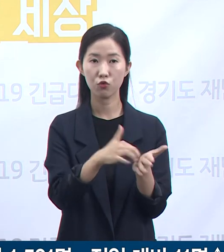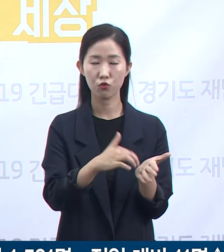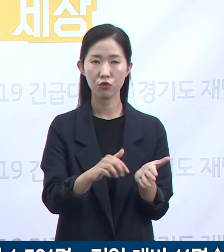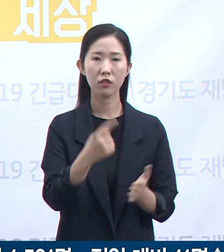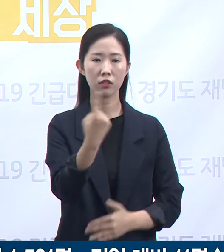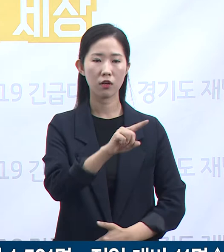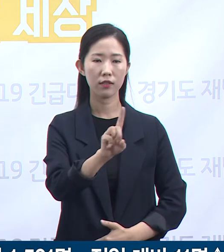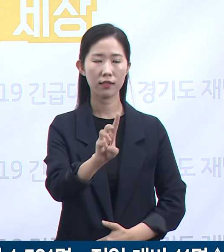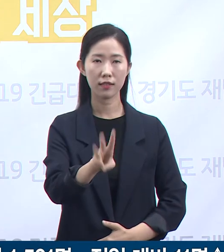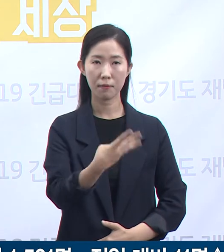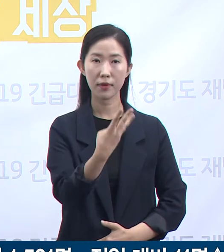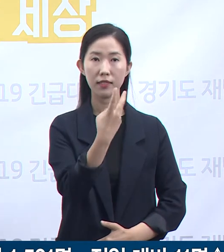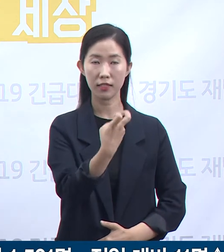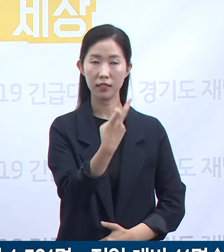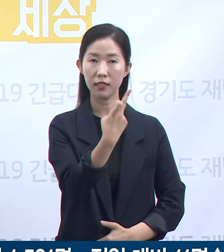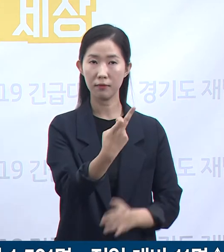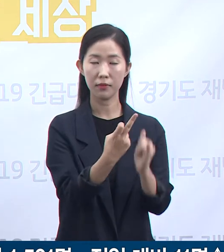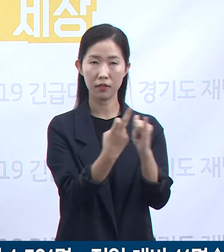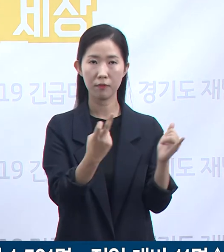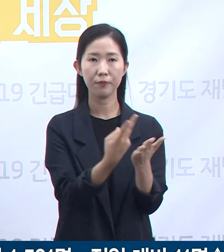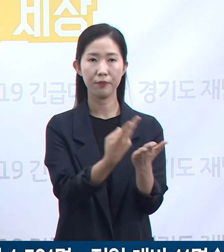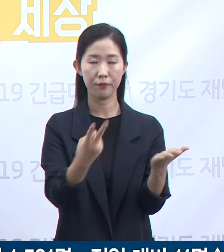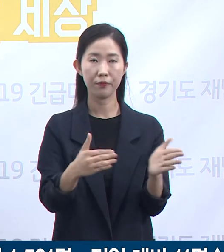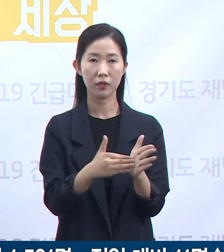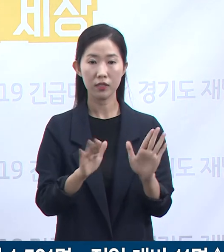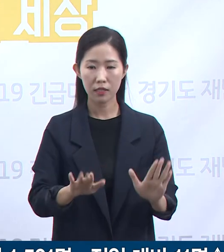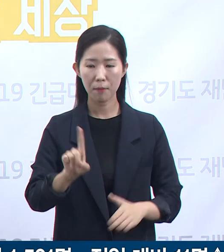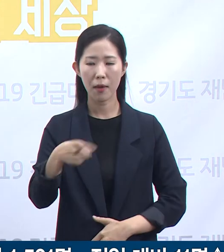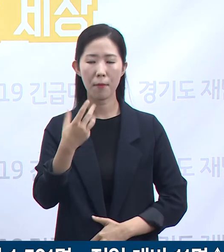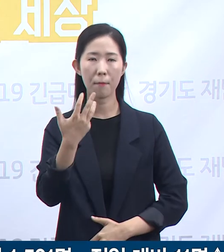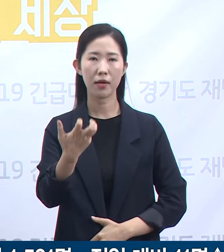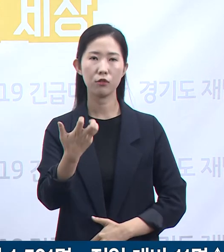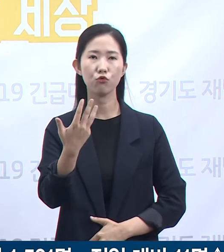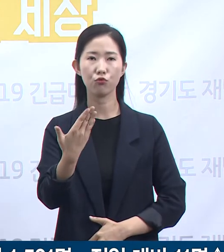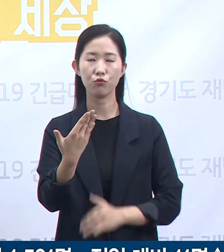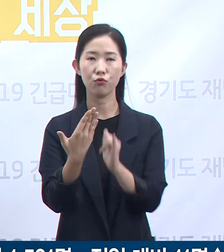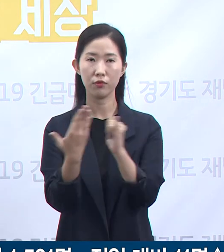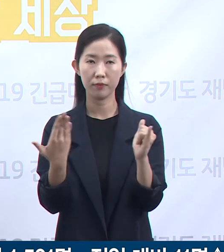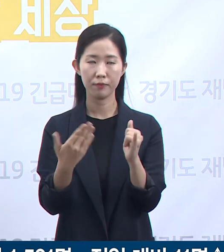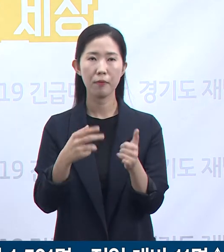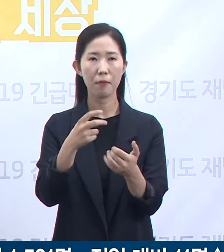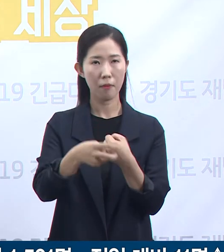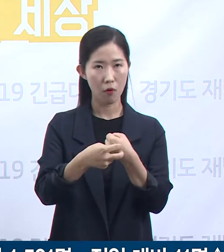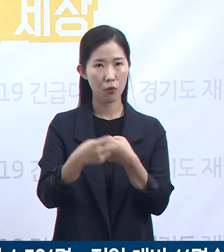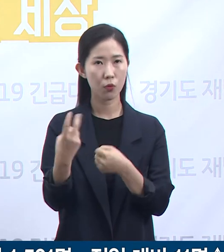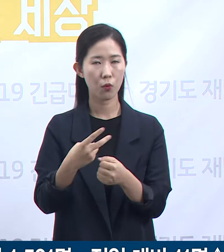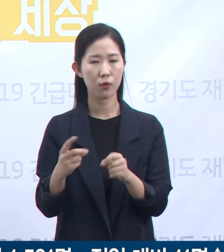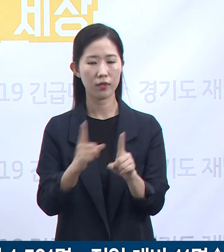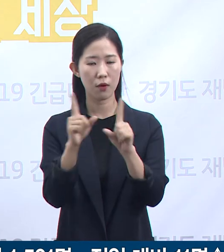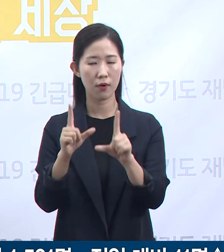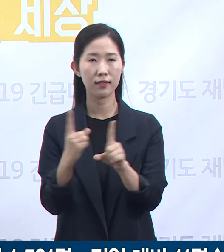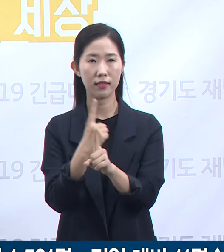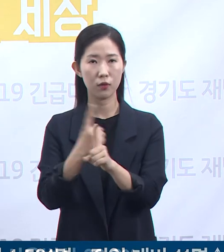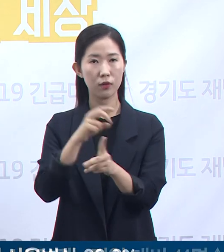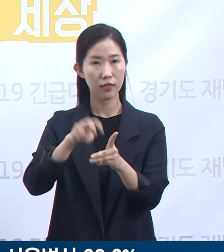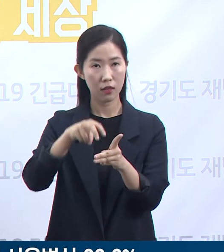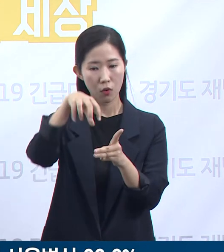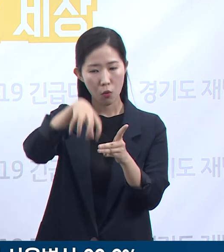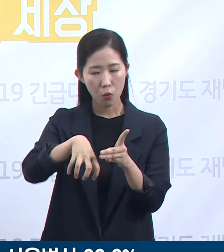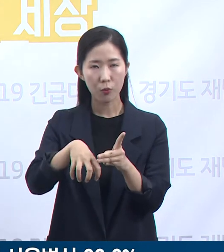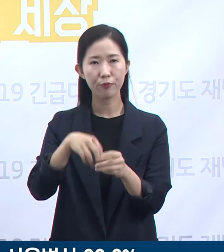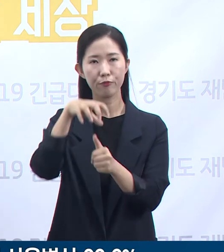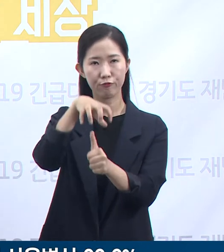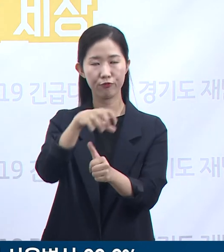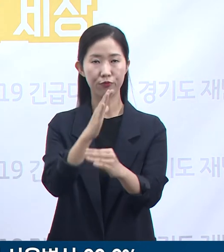현재 189명이 병원 및 생활치료센터에서 격리 중입니다. 다음은 경기도 병상 운영 현황입니다.